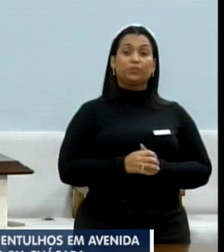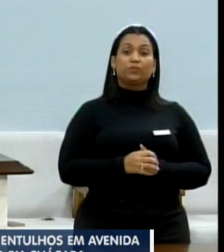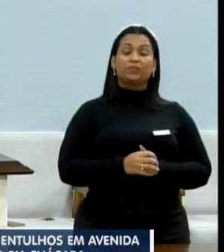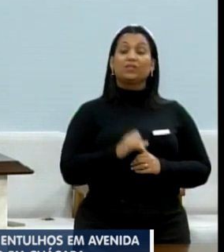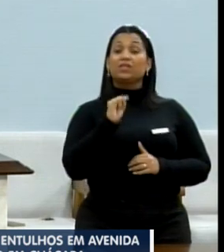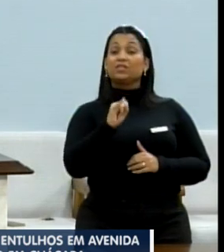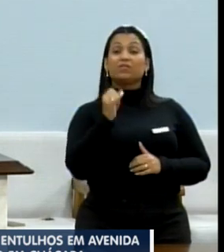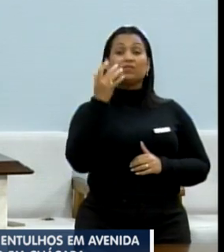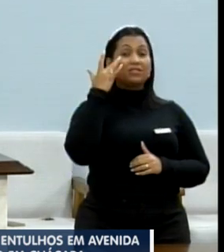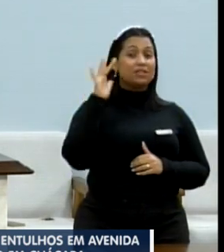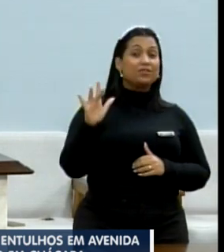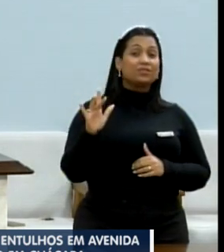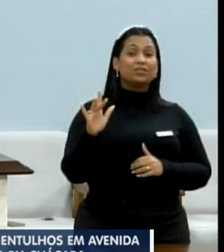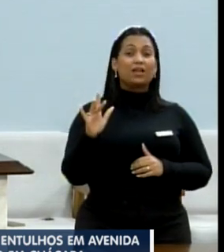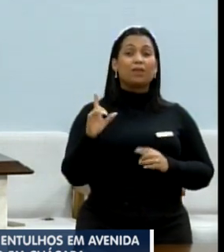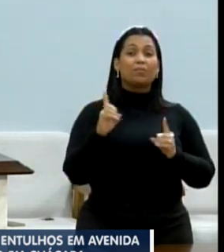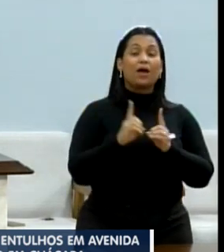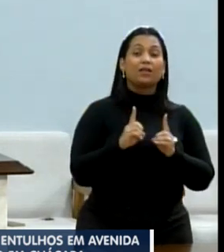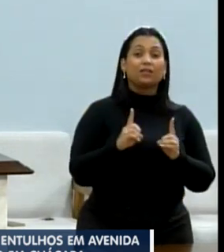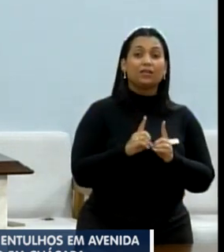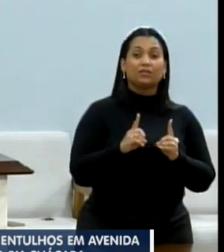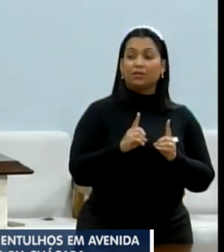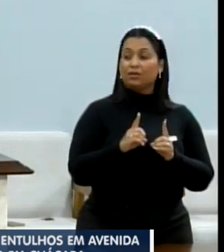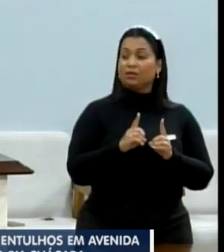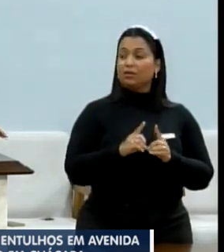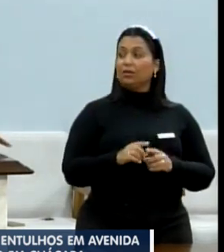Se o senhor não sabe... Se você não sabe...